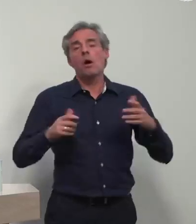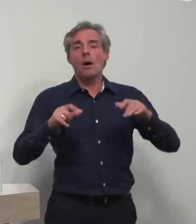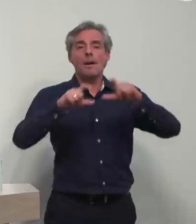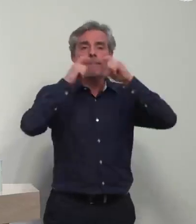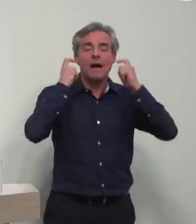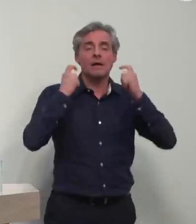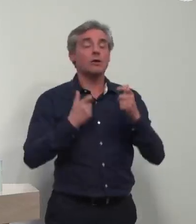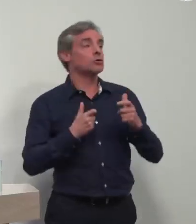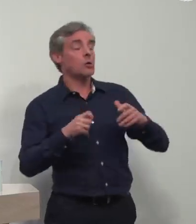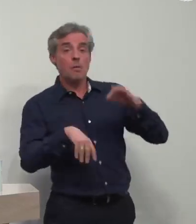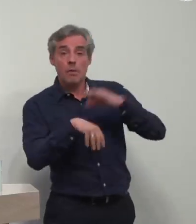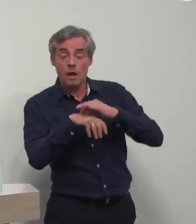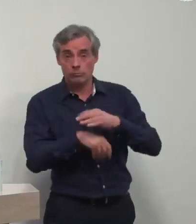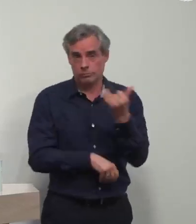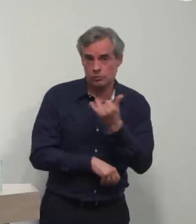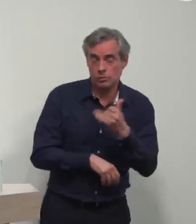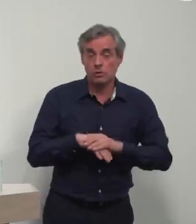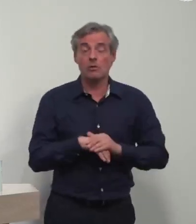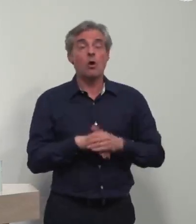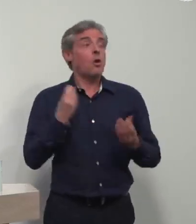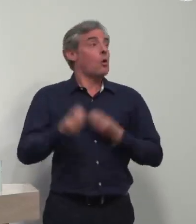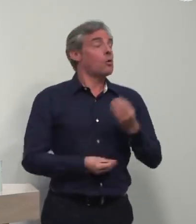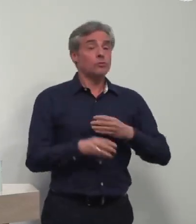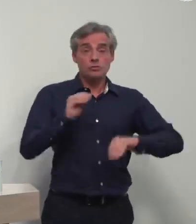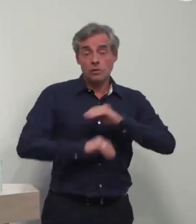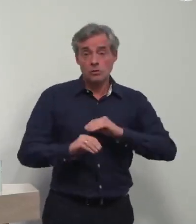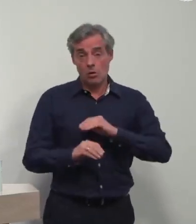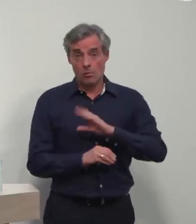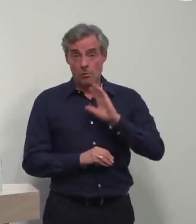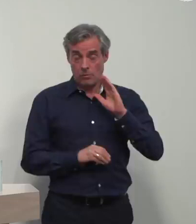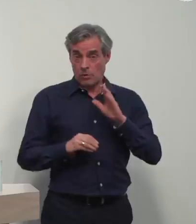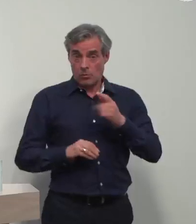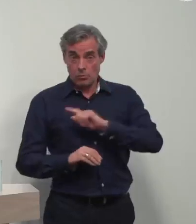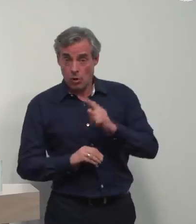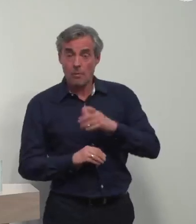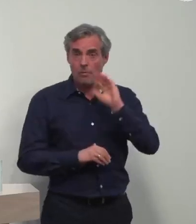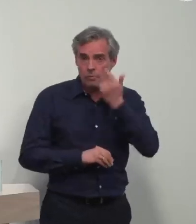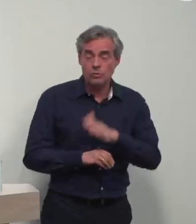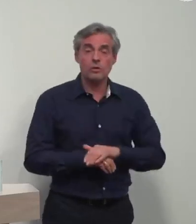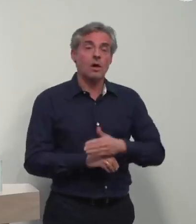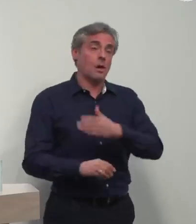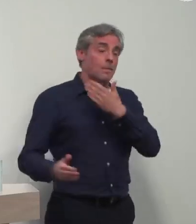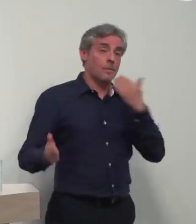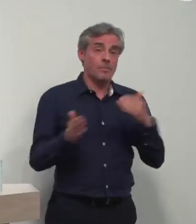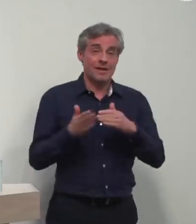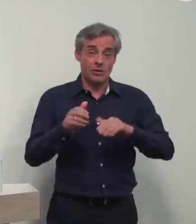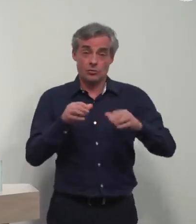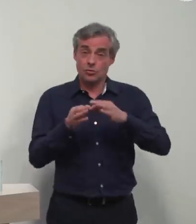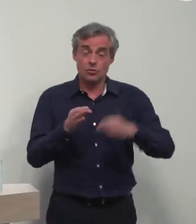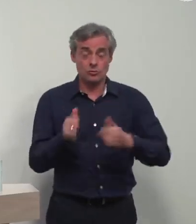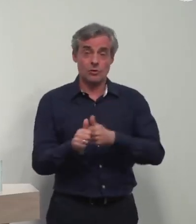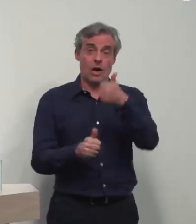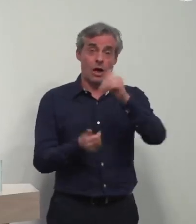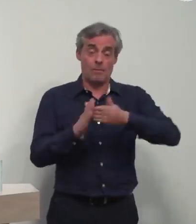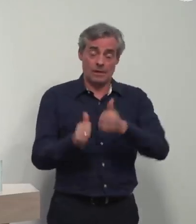Si nous ne sommes pas malades, il ne faut pas porter de masque lorsqu'on n'est pas soignant. La meilleure réponse, c'est la distanciation sociale, ce fameux mètre